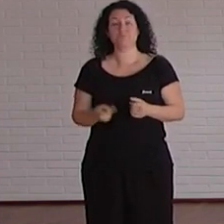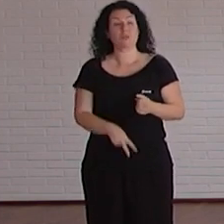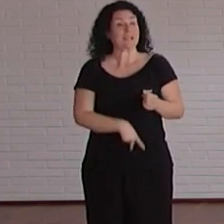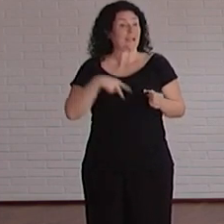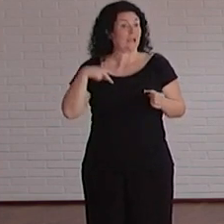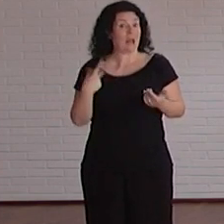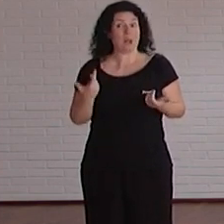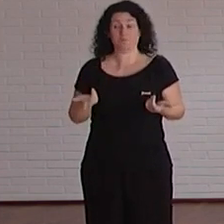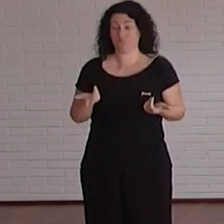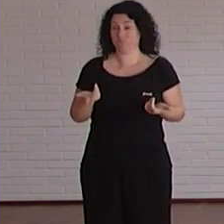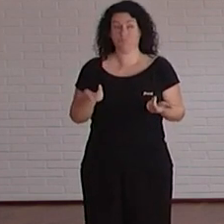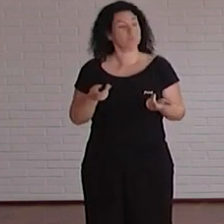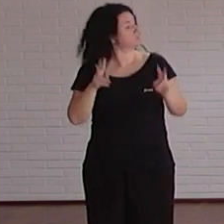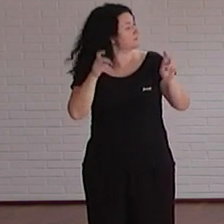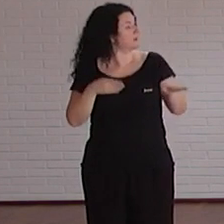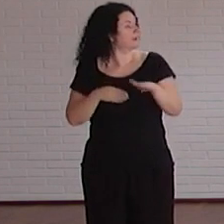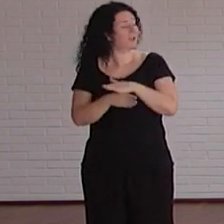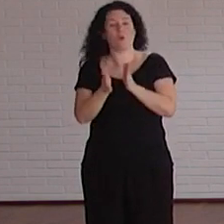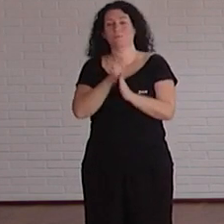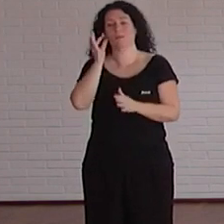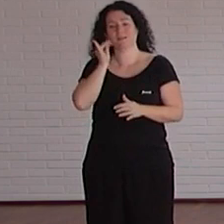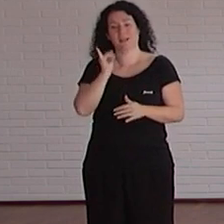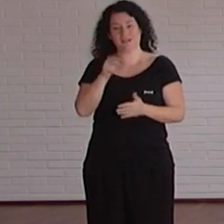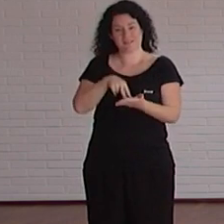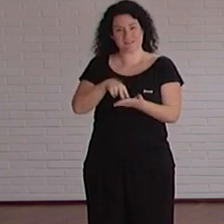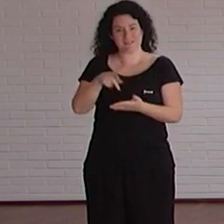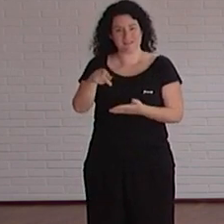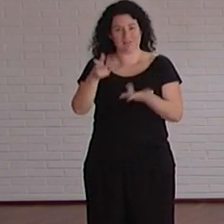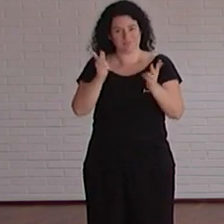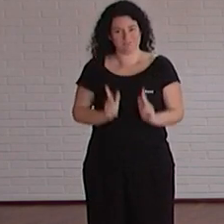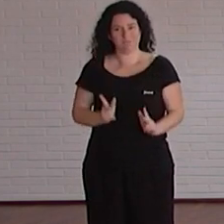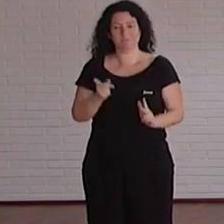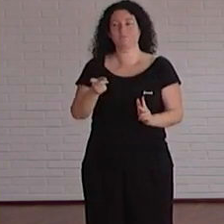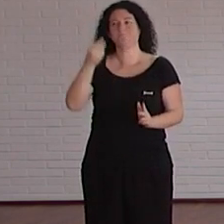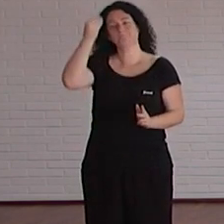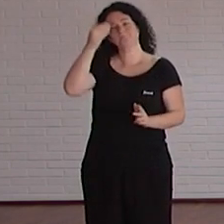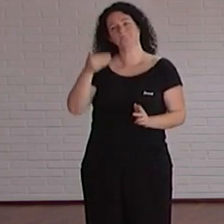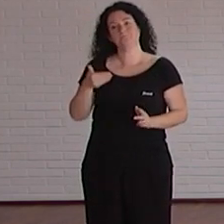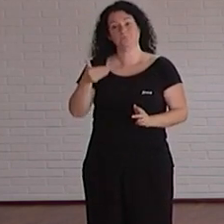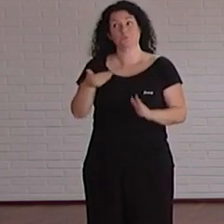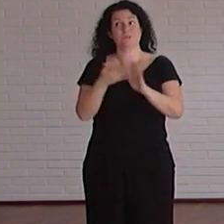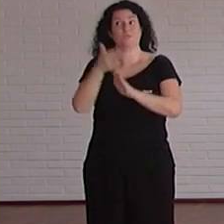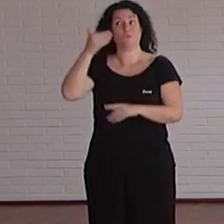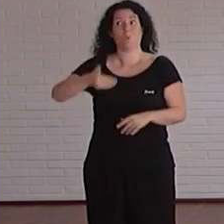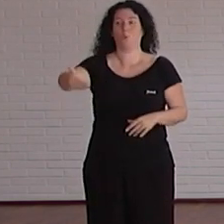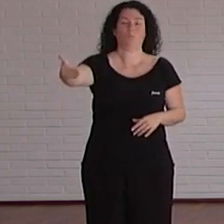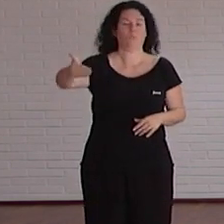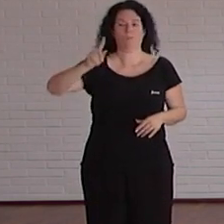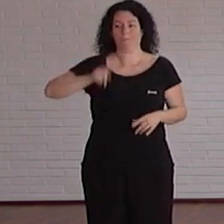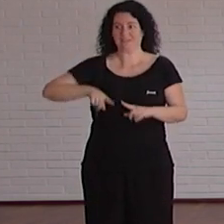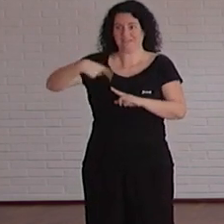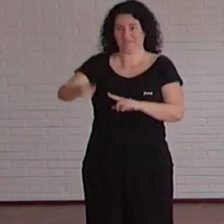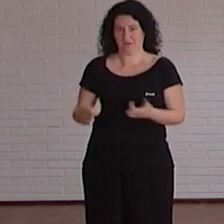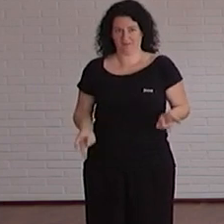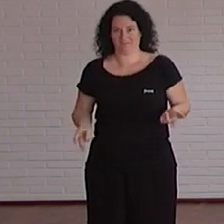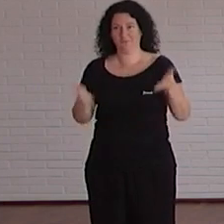por aquí estaba mi compañera porque hemos el futuro nuestro es el mes que viene el mes que viene